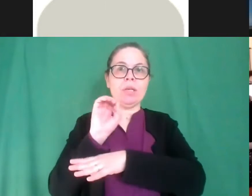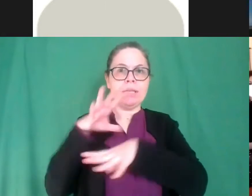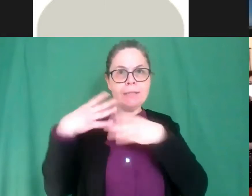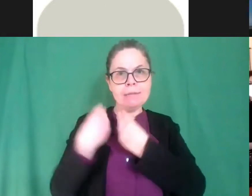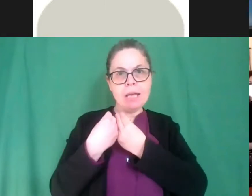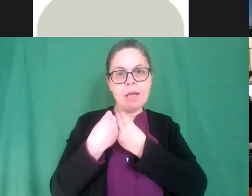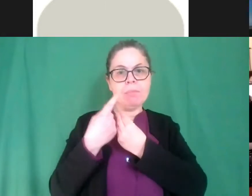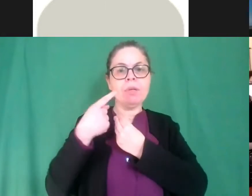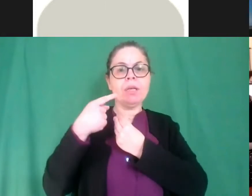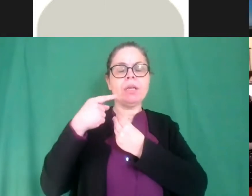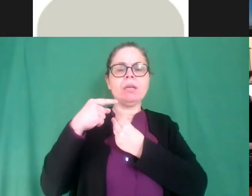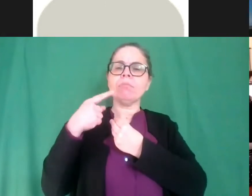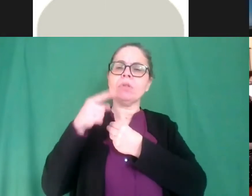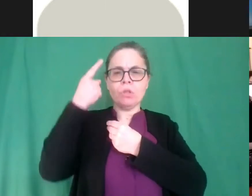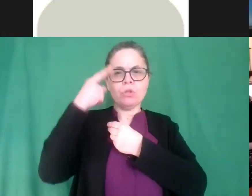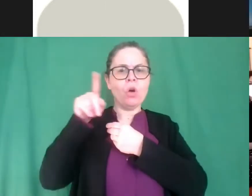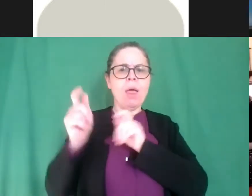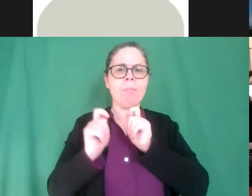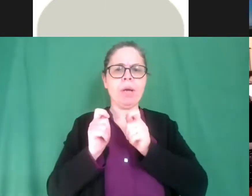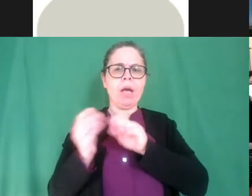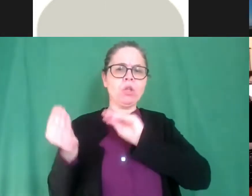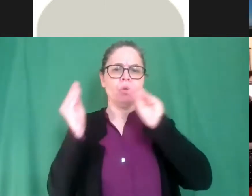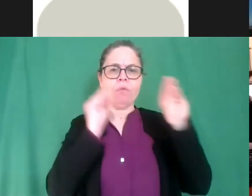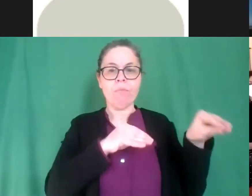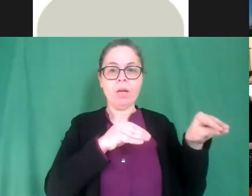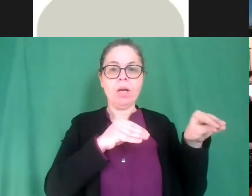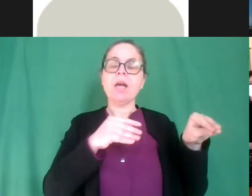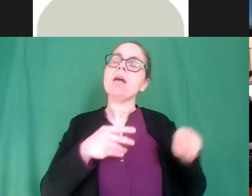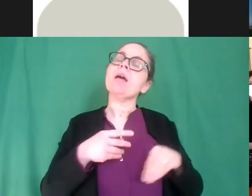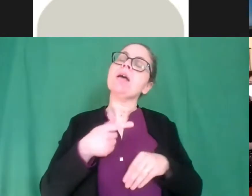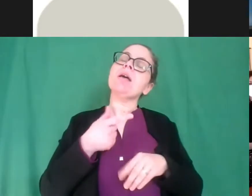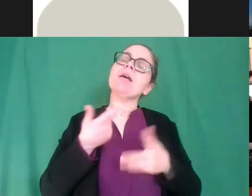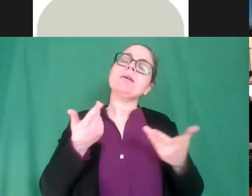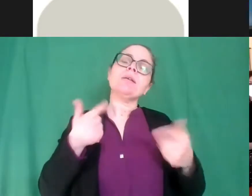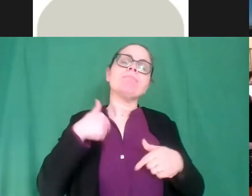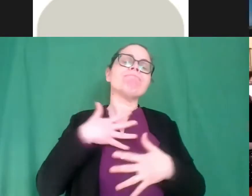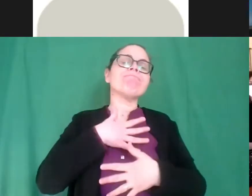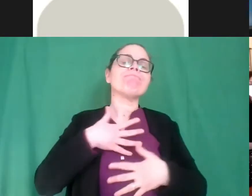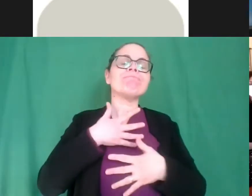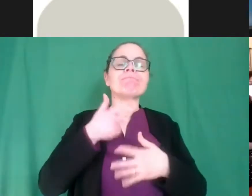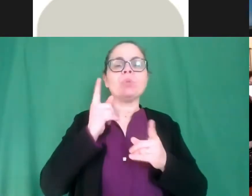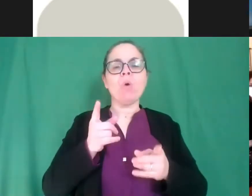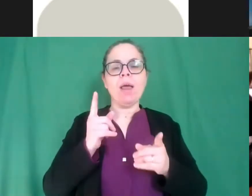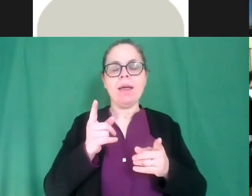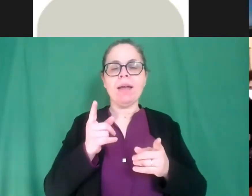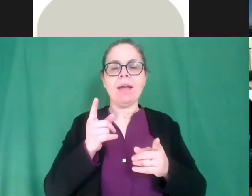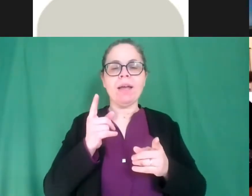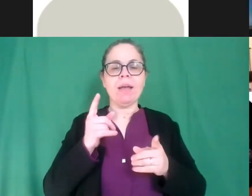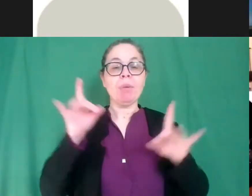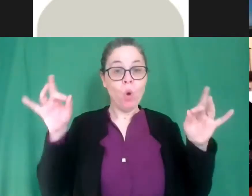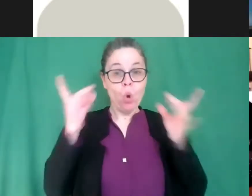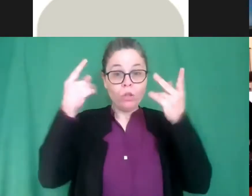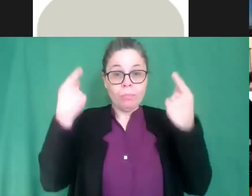poi si era trasferita anche lei a Padova quindi mi fa piacere vedere che è un'occasione in cui eh ci si ritrova